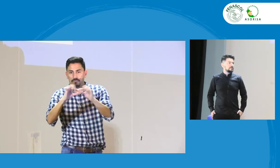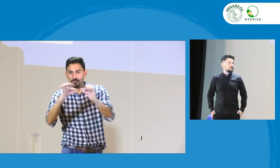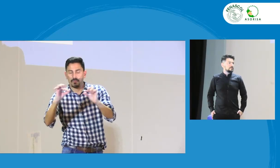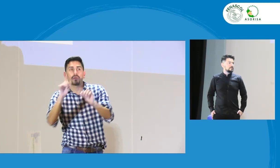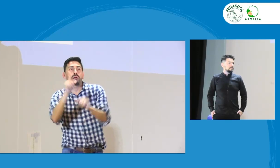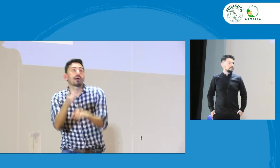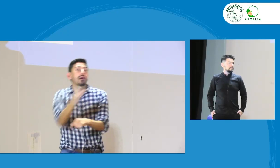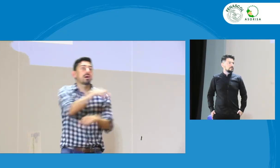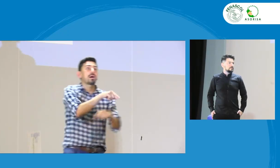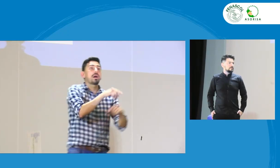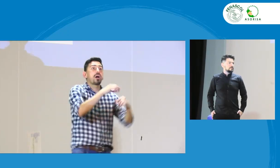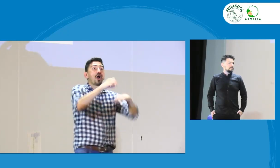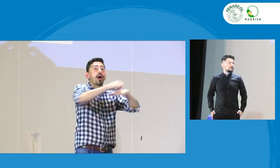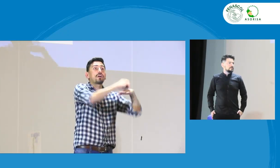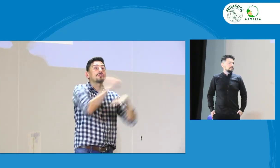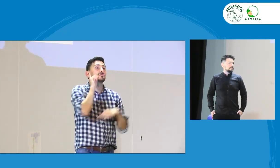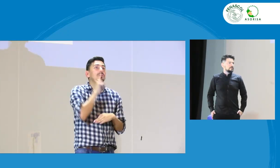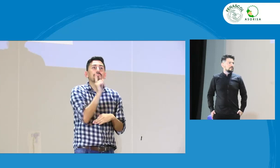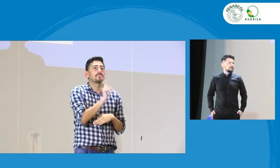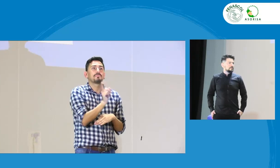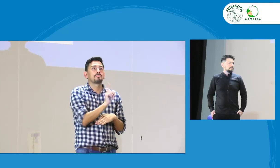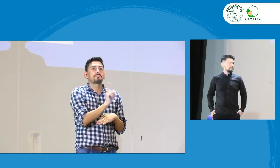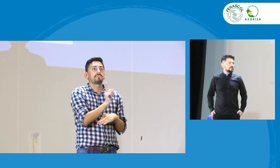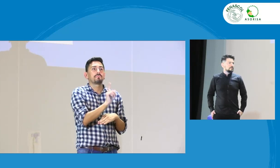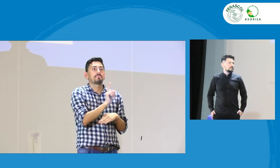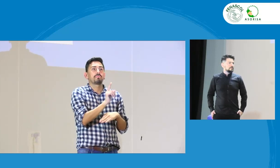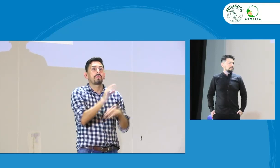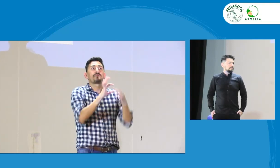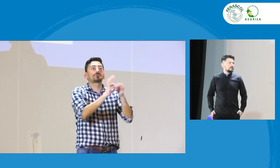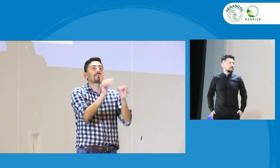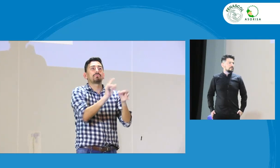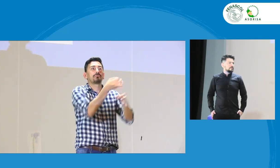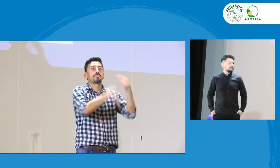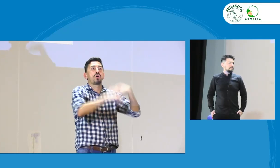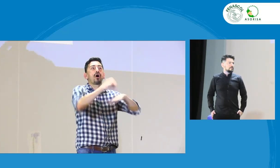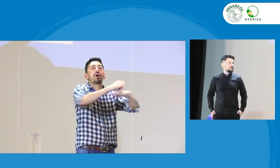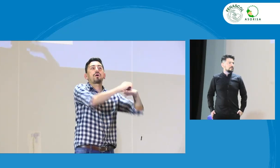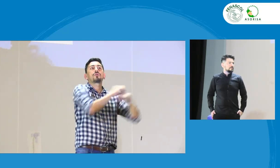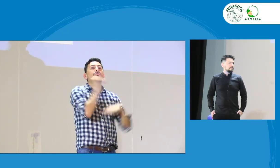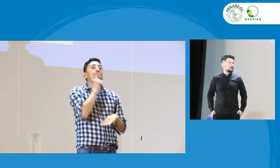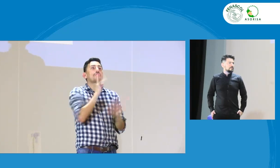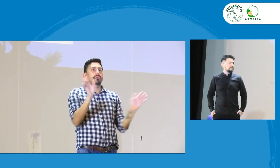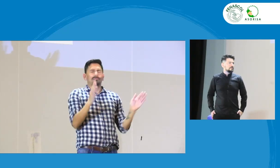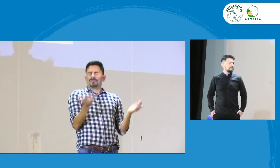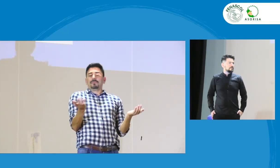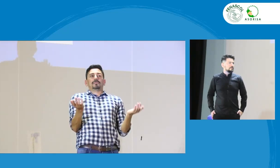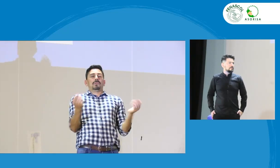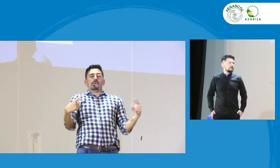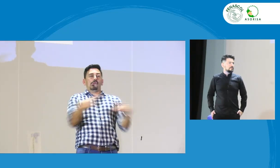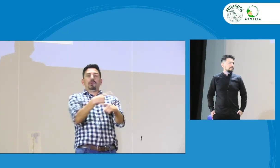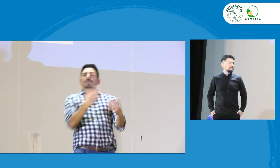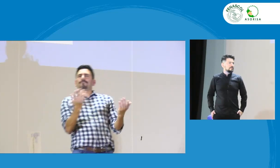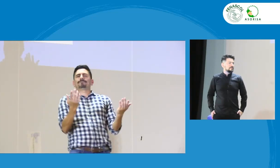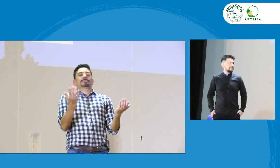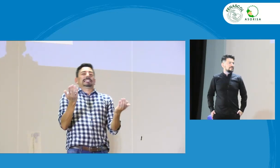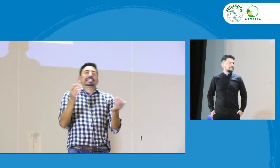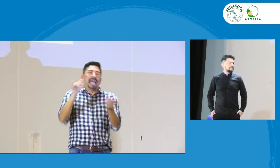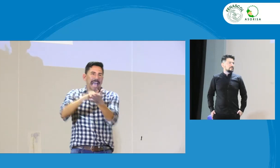y las organizaciones de personas sordas, no. Entonces, allí encontramos algo en lo que estamos en